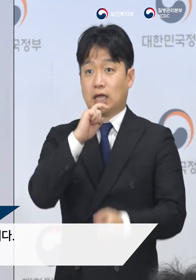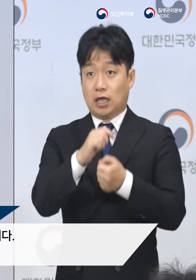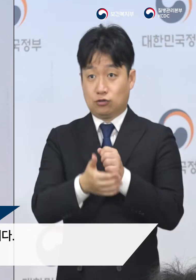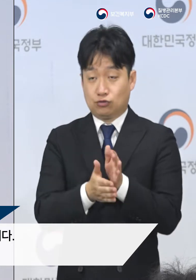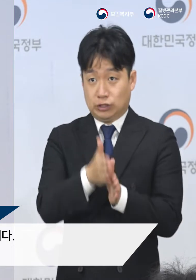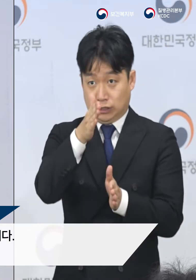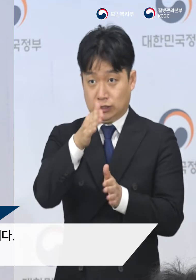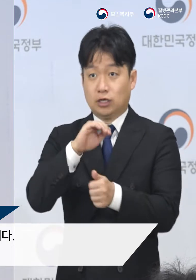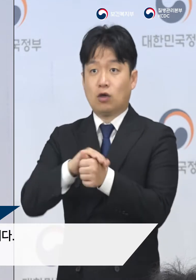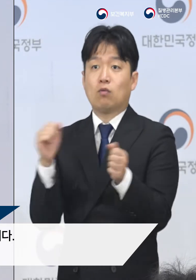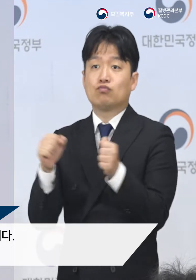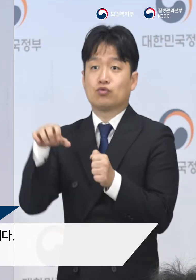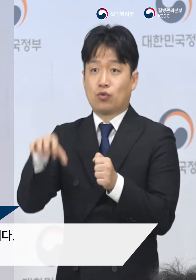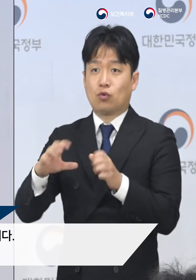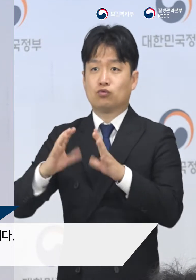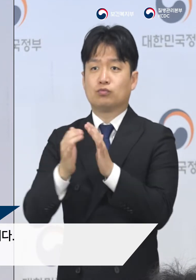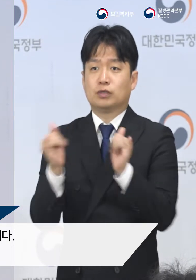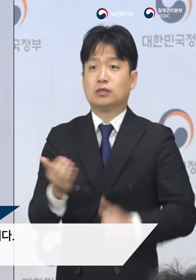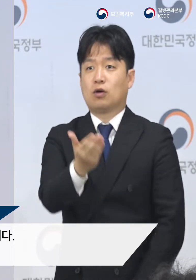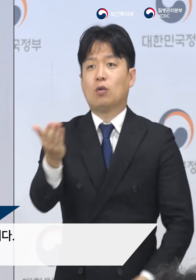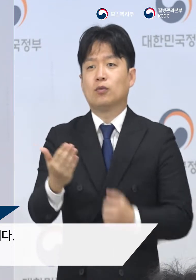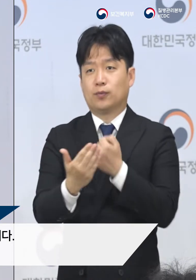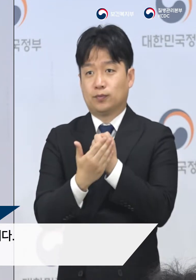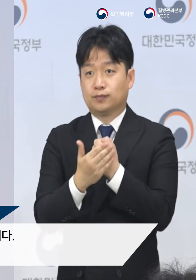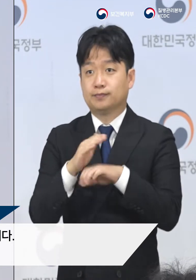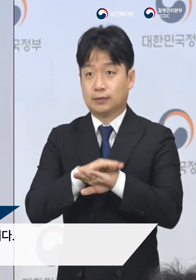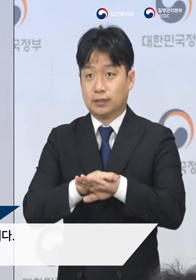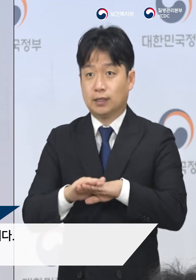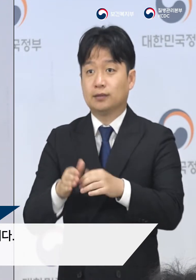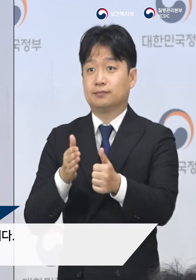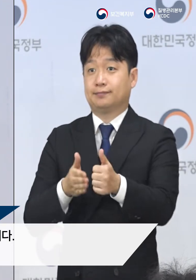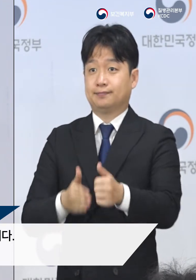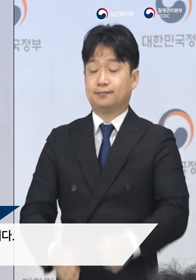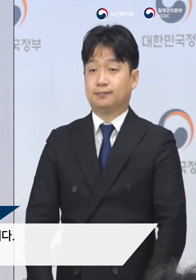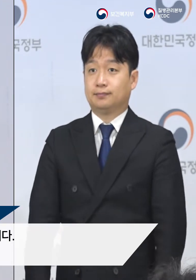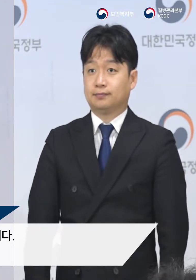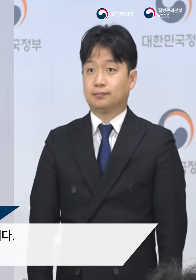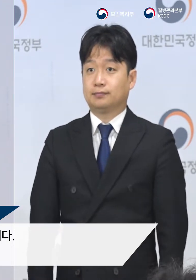대구시와 경상북도의 국민들께도 협조를 당부드립니다.